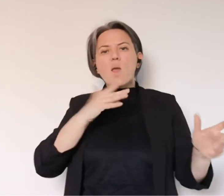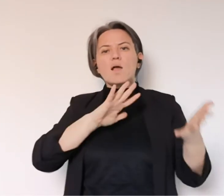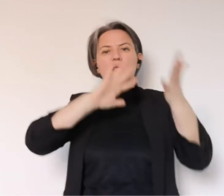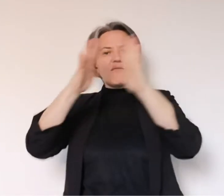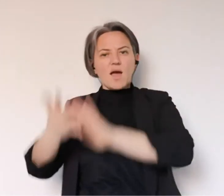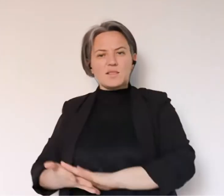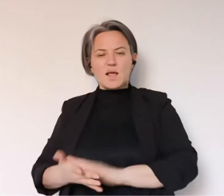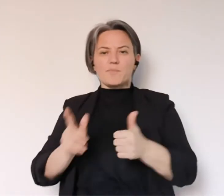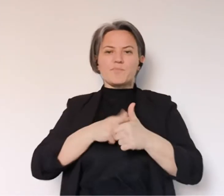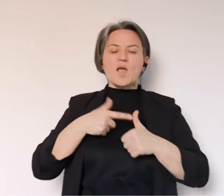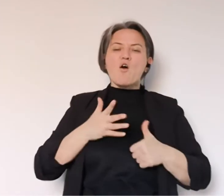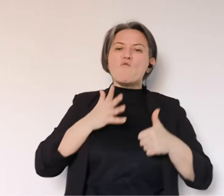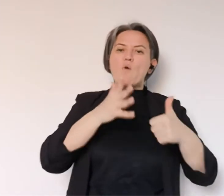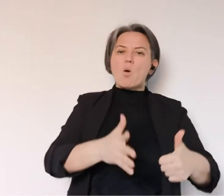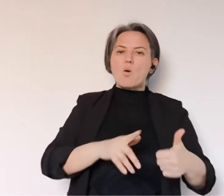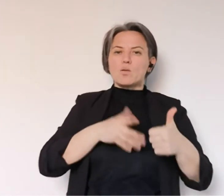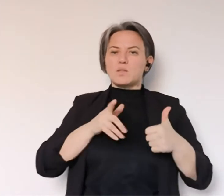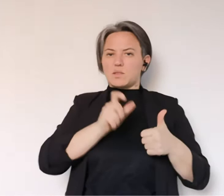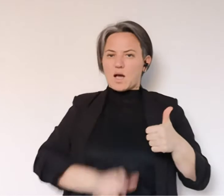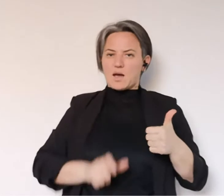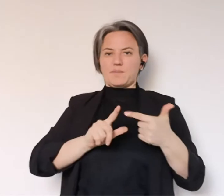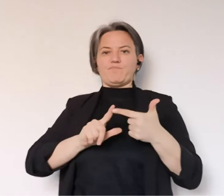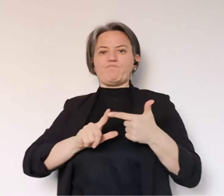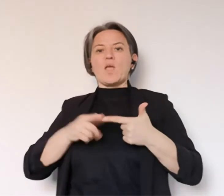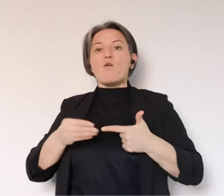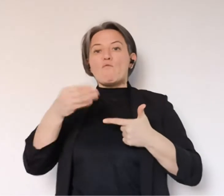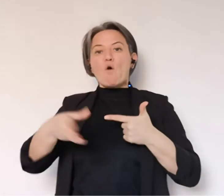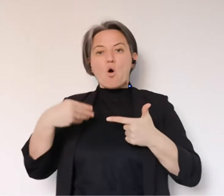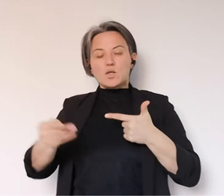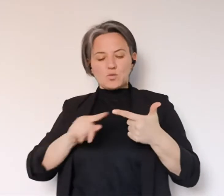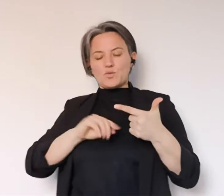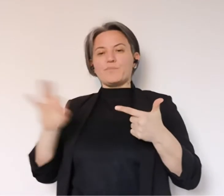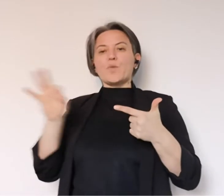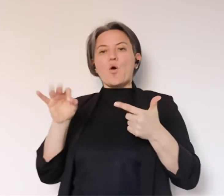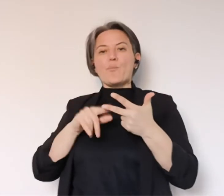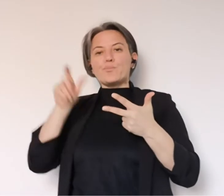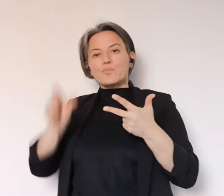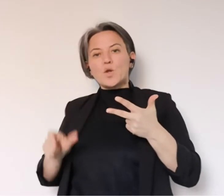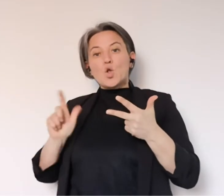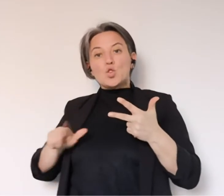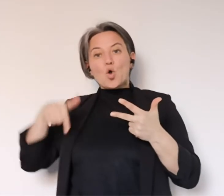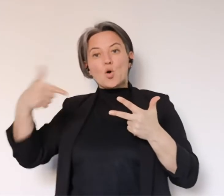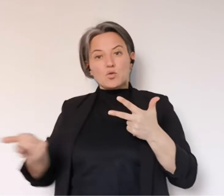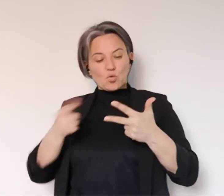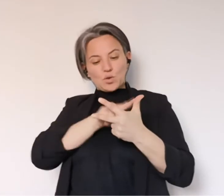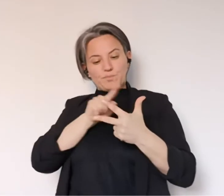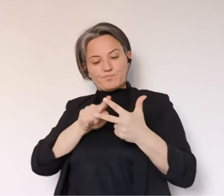segnalare la propria disponibilità a essere volontari, fornitori o donatori,